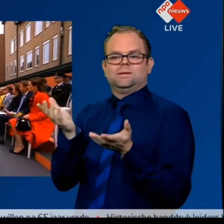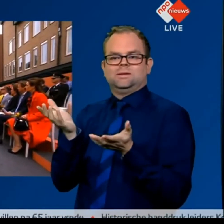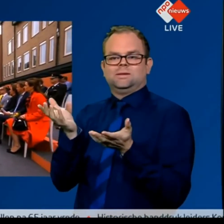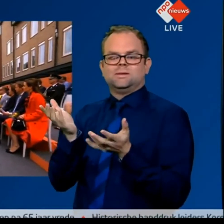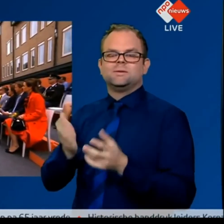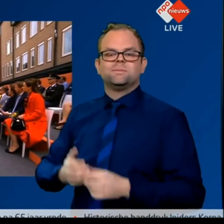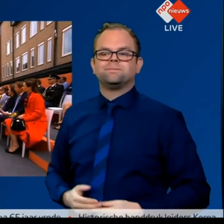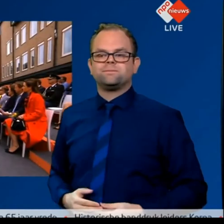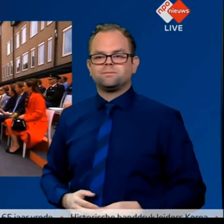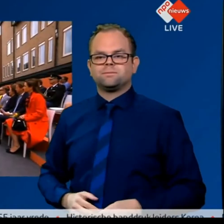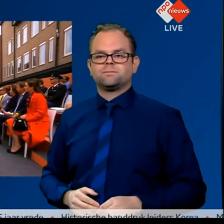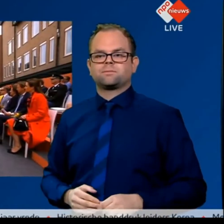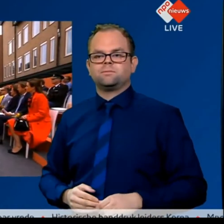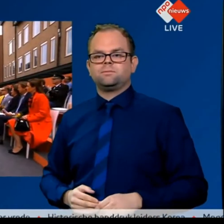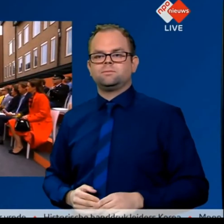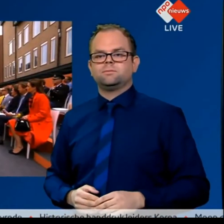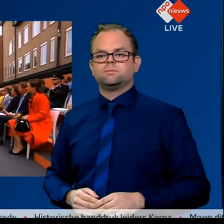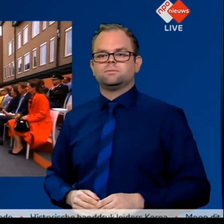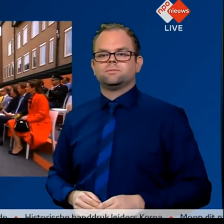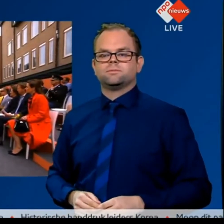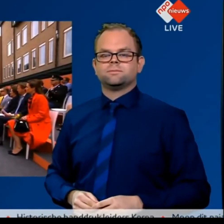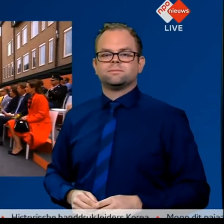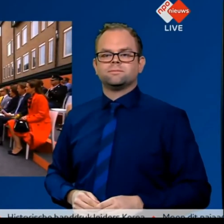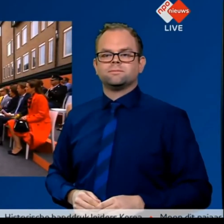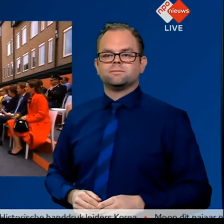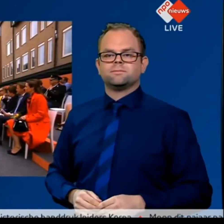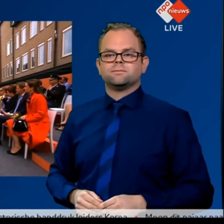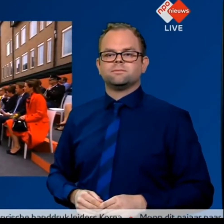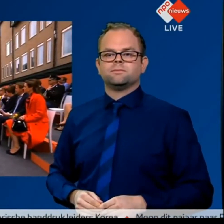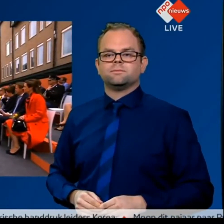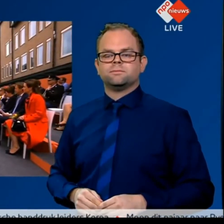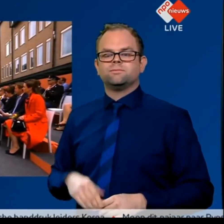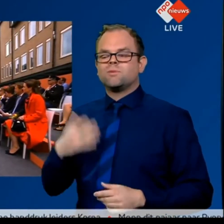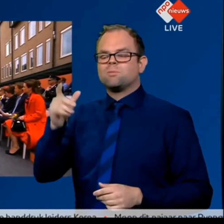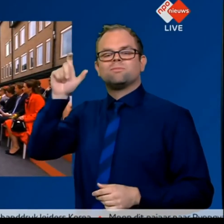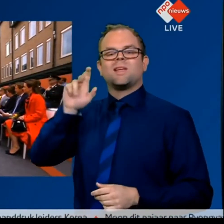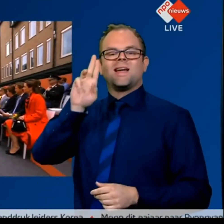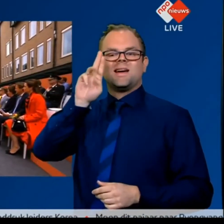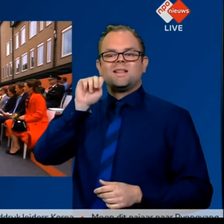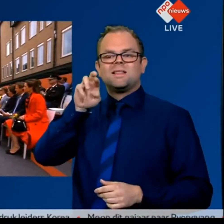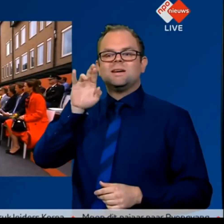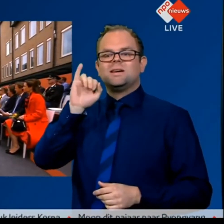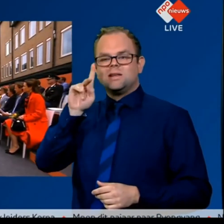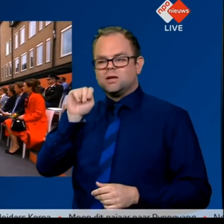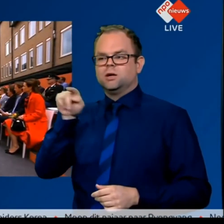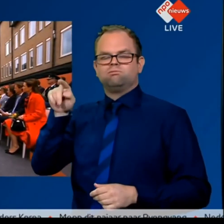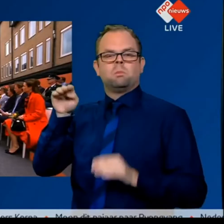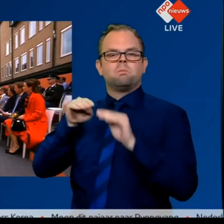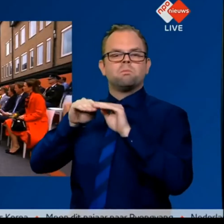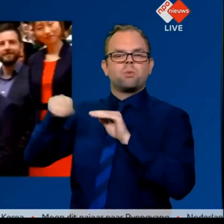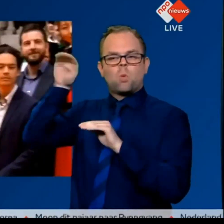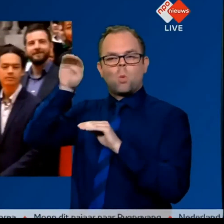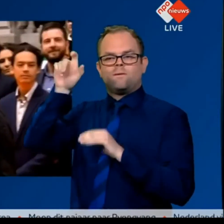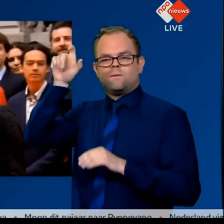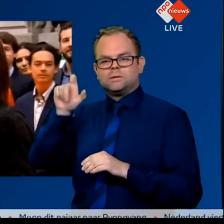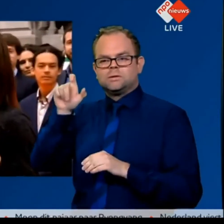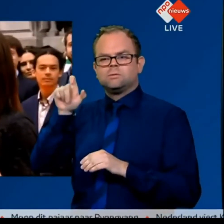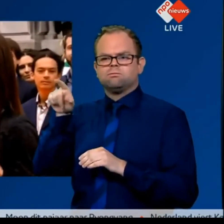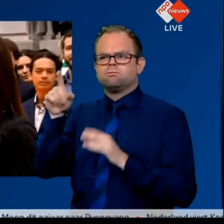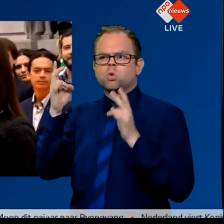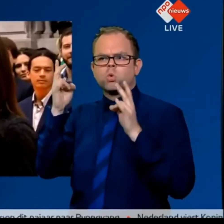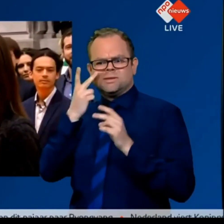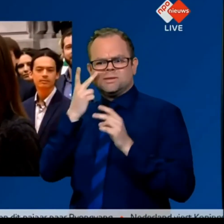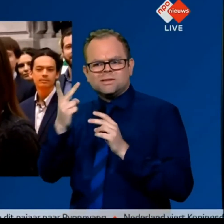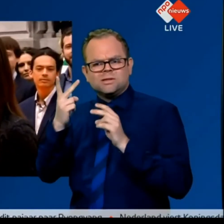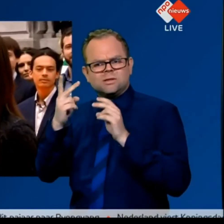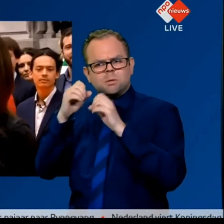nou die nanomotoren zien? Henrike is een provervendus bij ons in de groep. En Michael heeft helemaal gelijk. Deze moleculaire